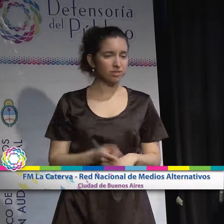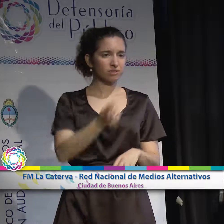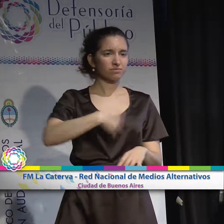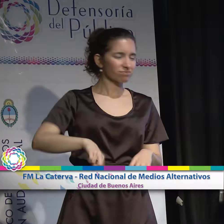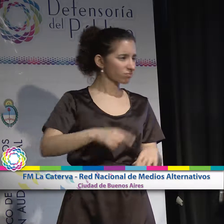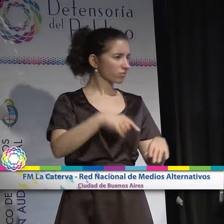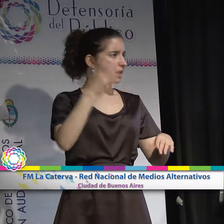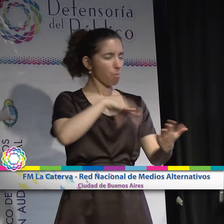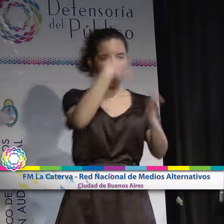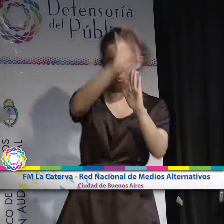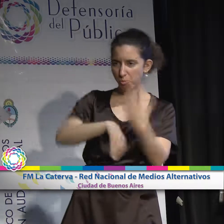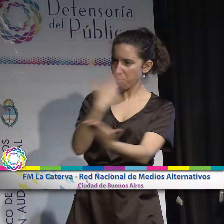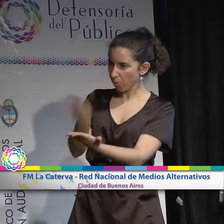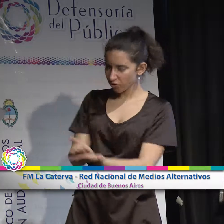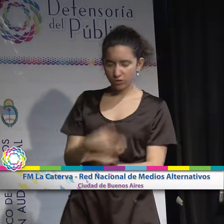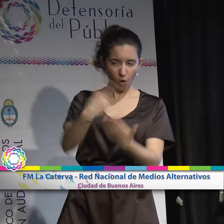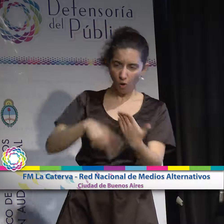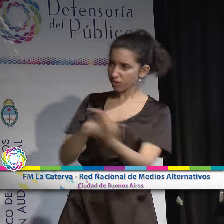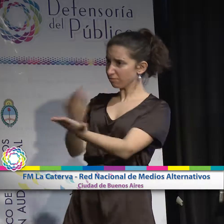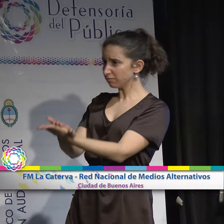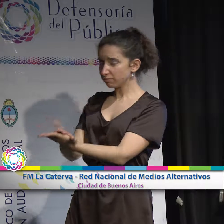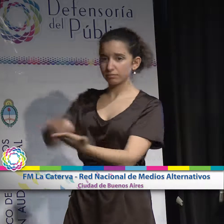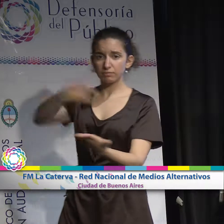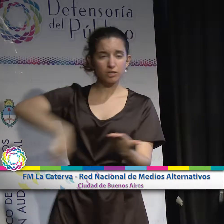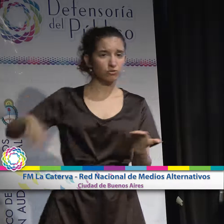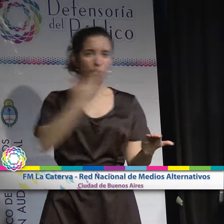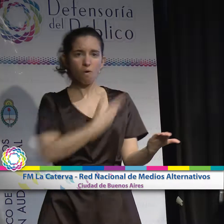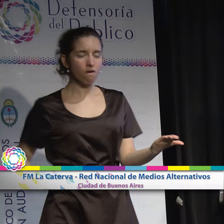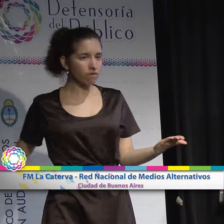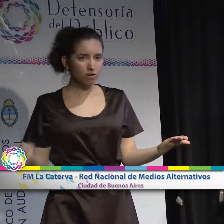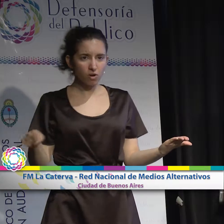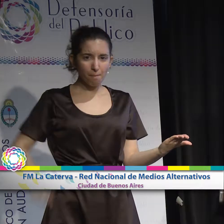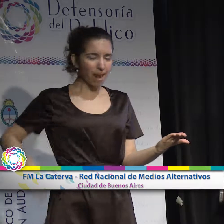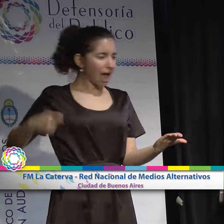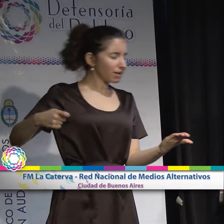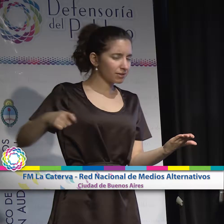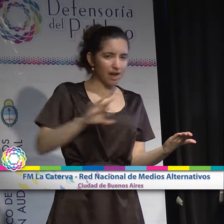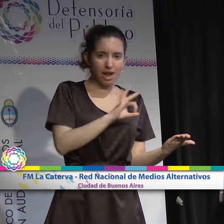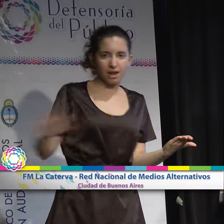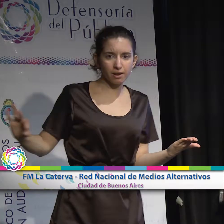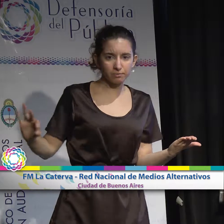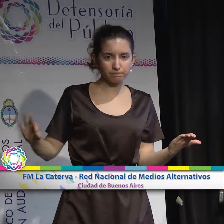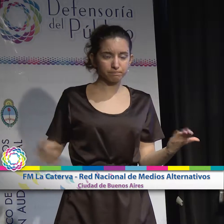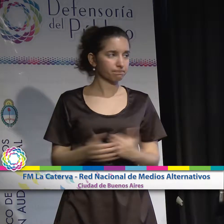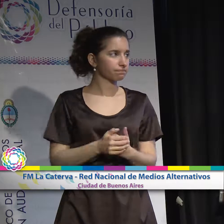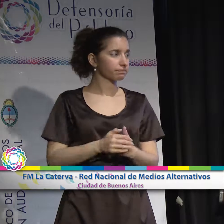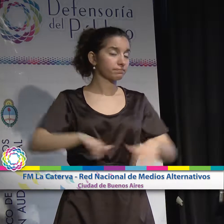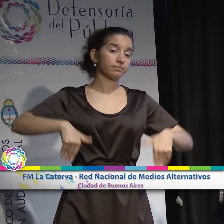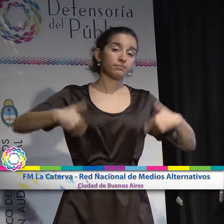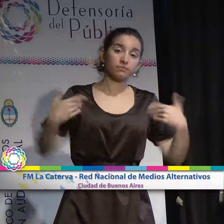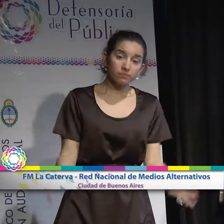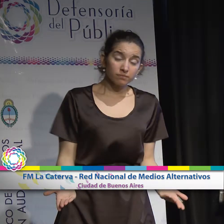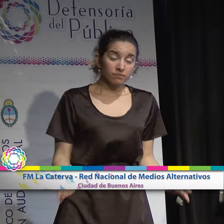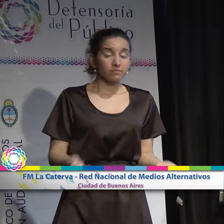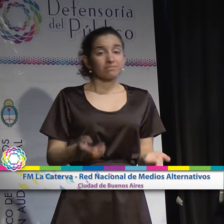presentamos proyectos, rendimos lo que debíamos y a pesar de ello el Estado no ha desembolsado aún lo que nos corresponde. Por otro lado,